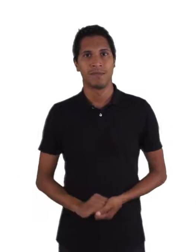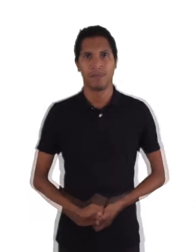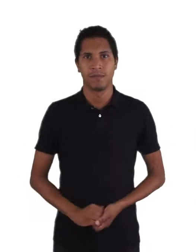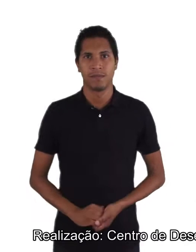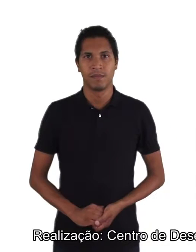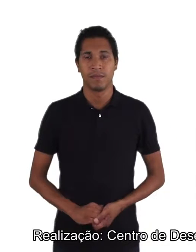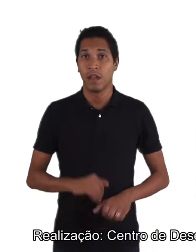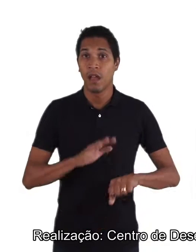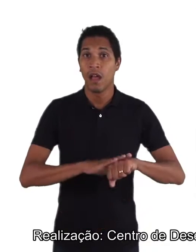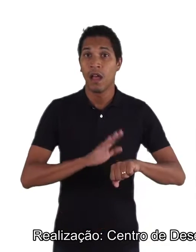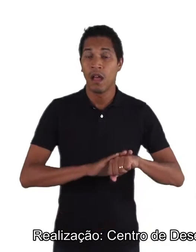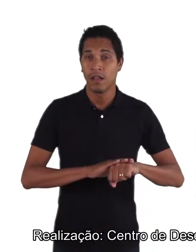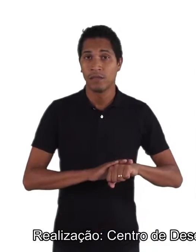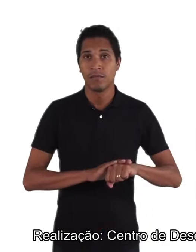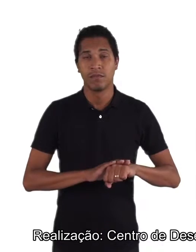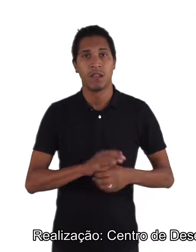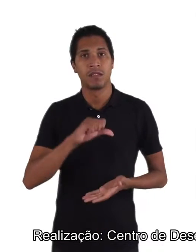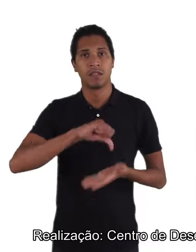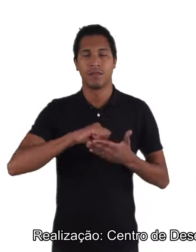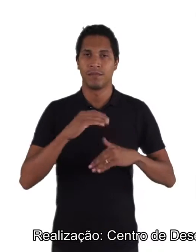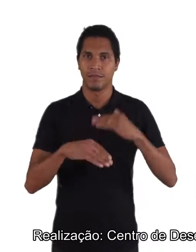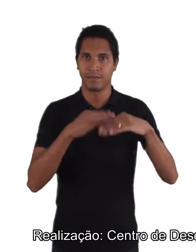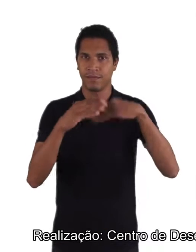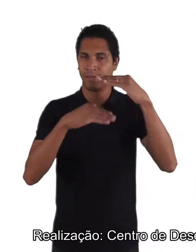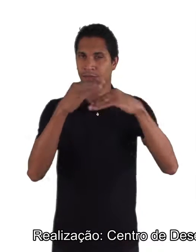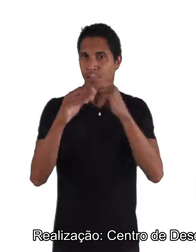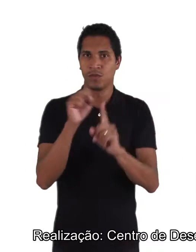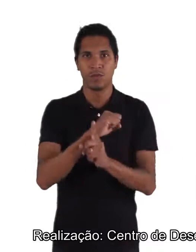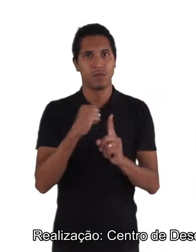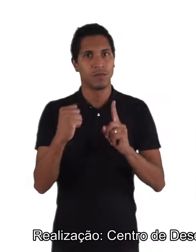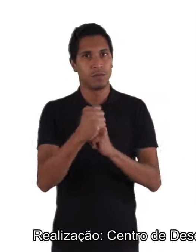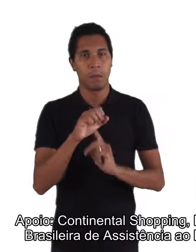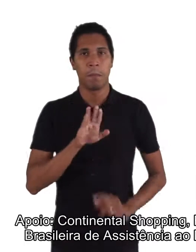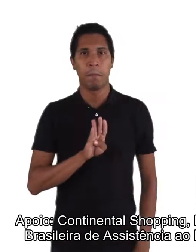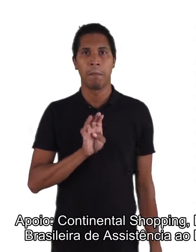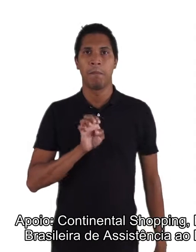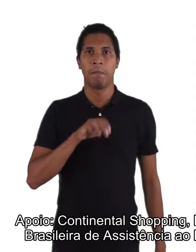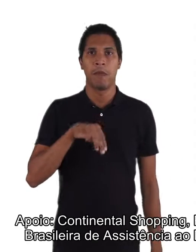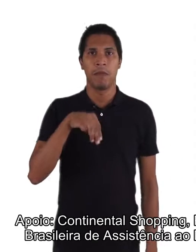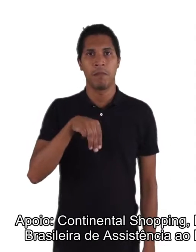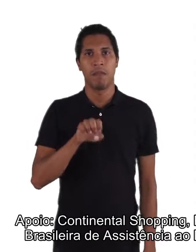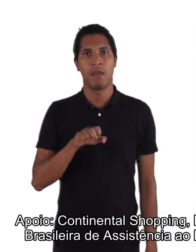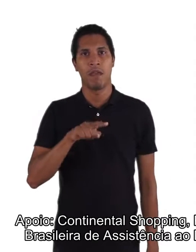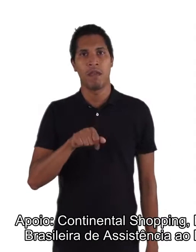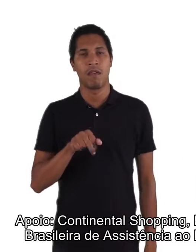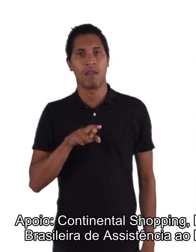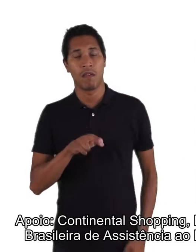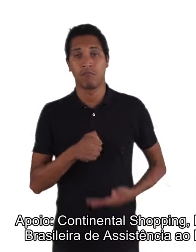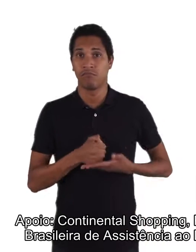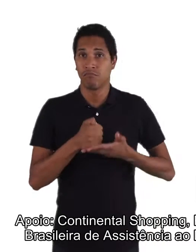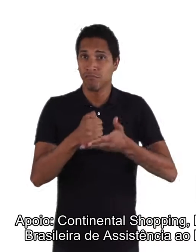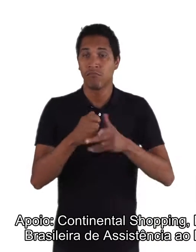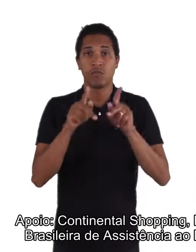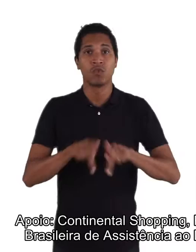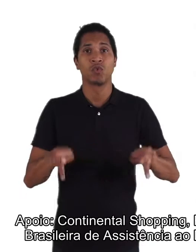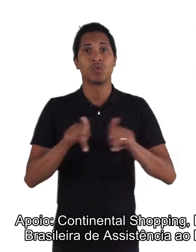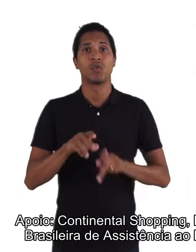Realização Centro de Desenvolvimento Social Bem-me-Quer Apoio Continental Shopping PB6